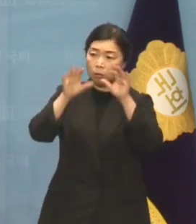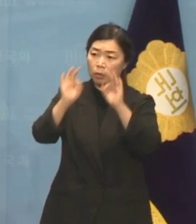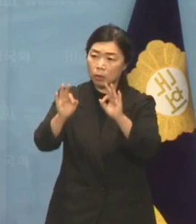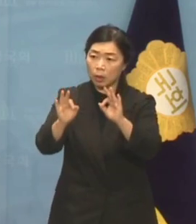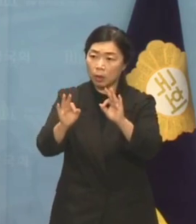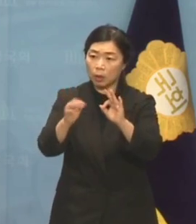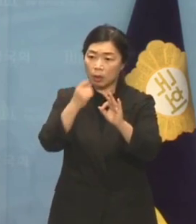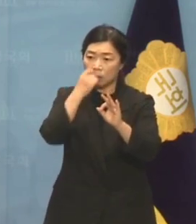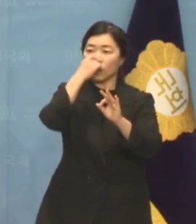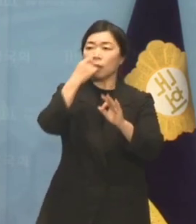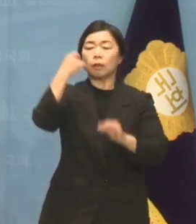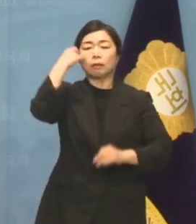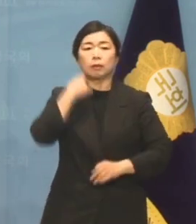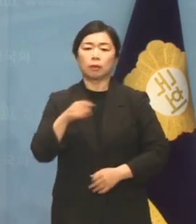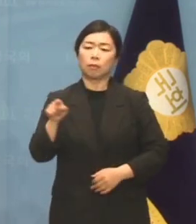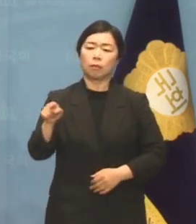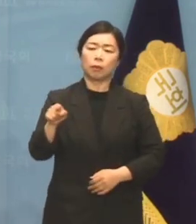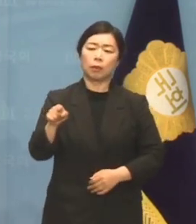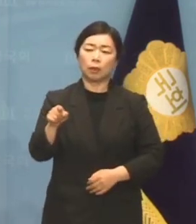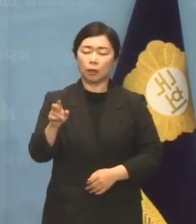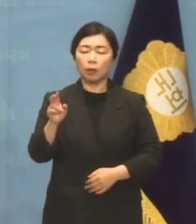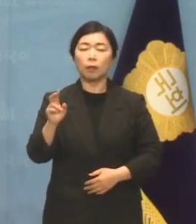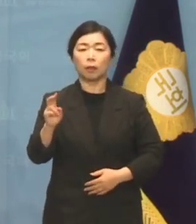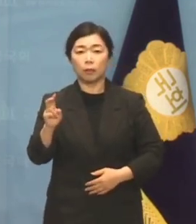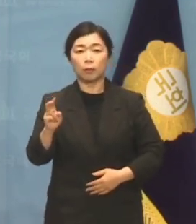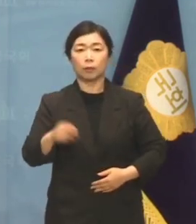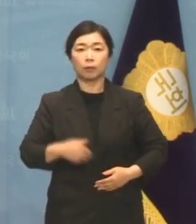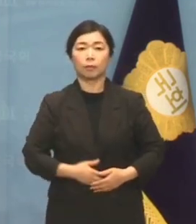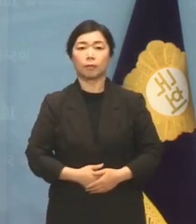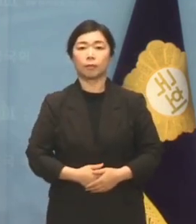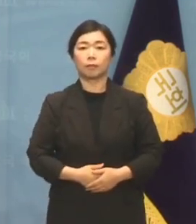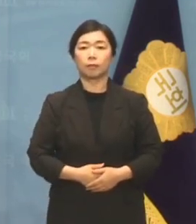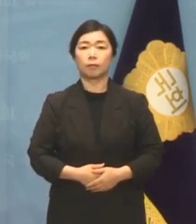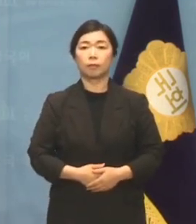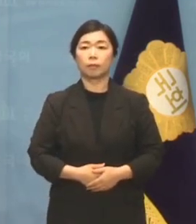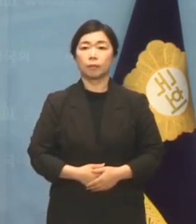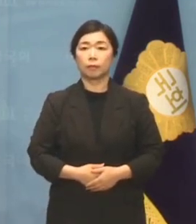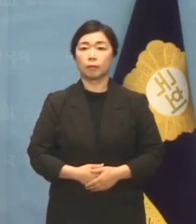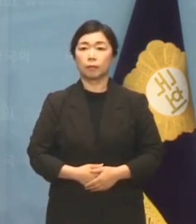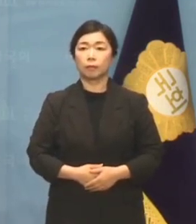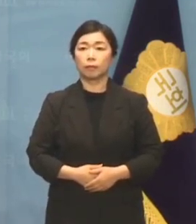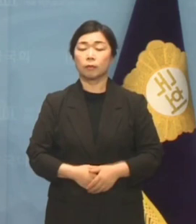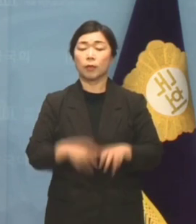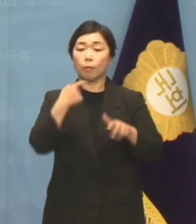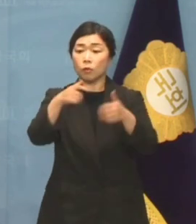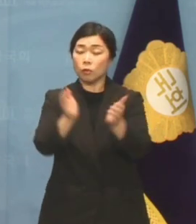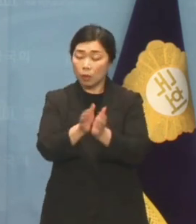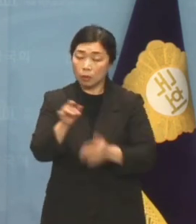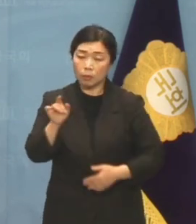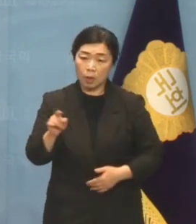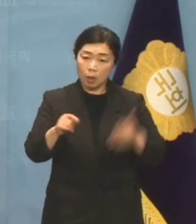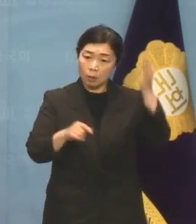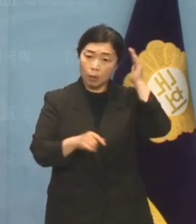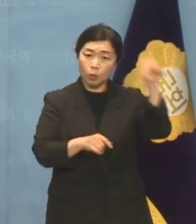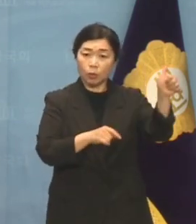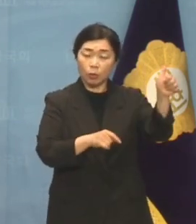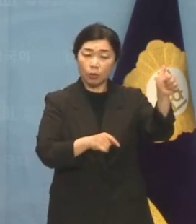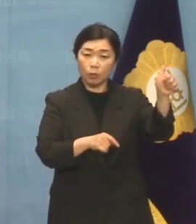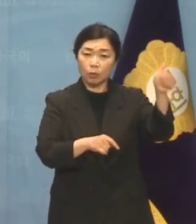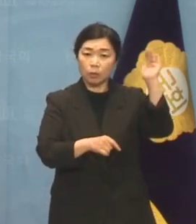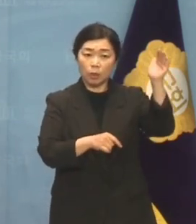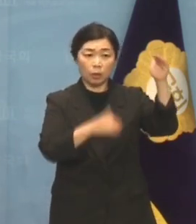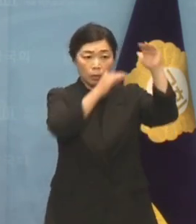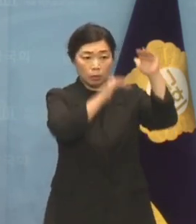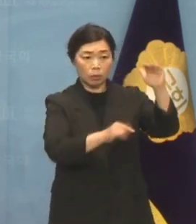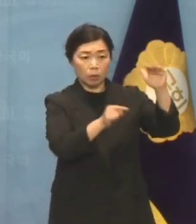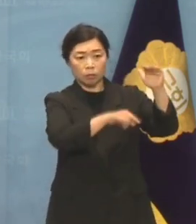도둑이 제발 저리나라는 속담밖에 떠오르지 않습니다. 민주당은 대통령의 4.19